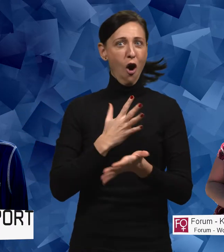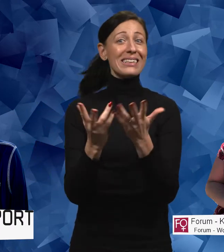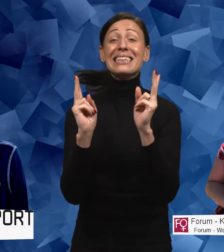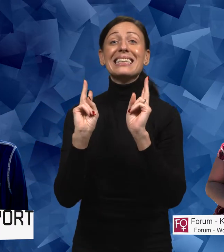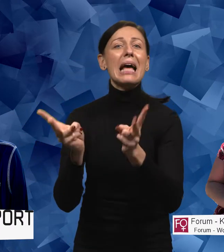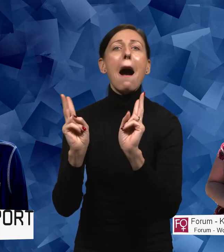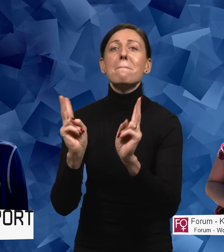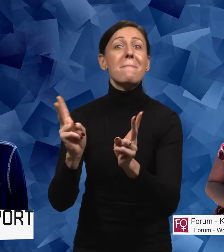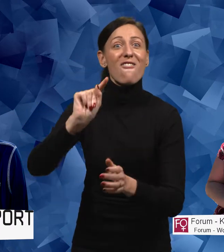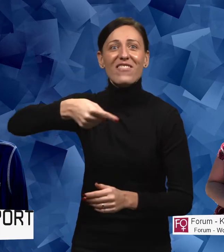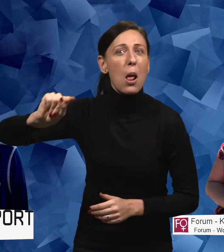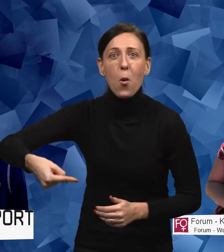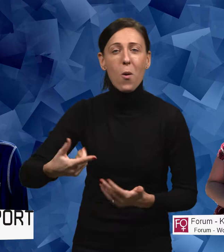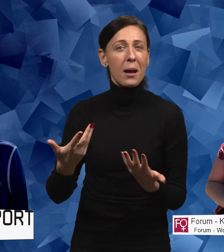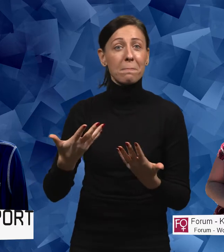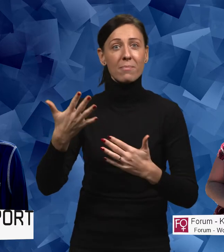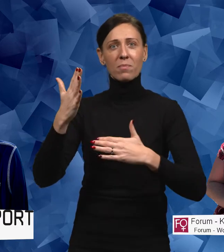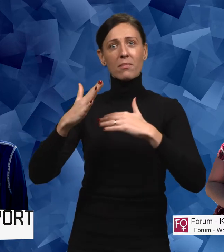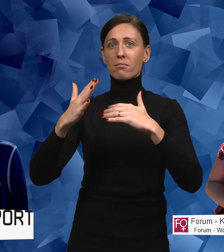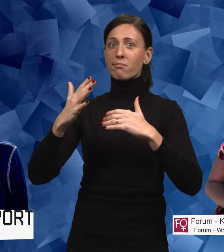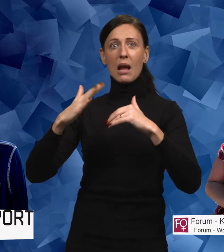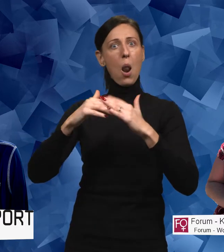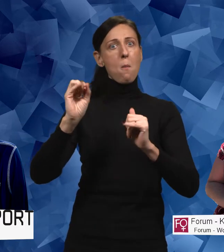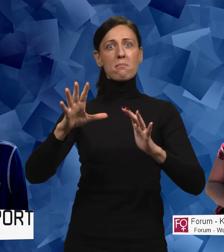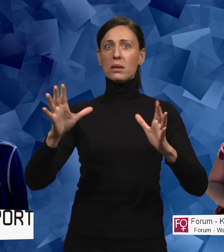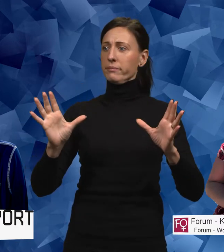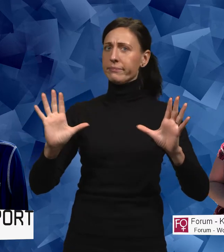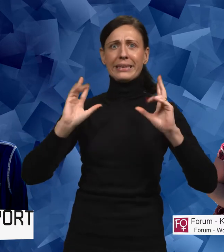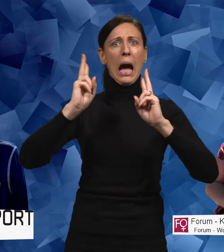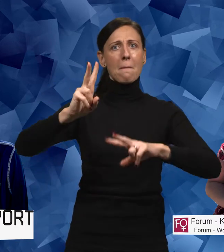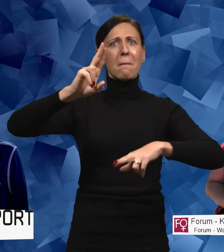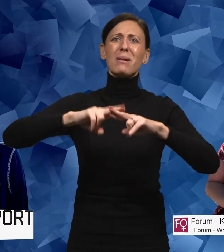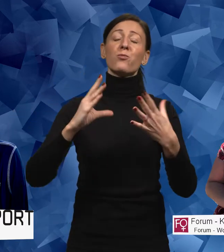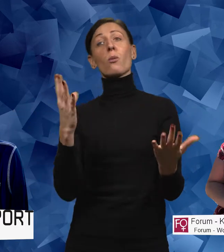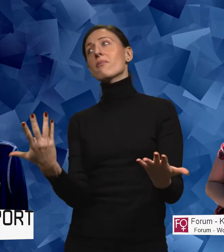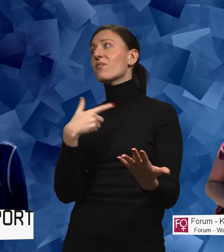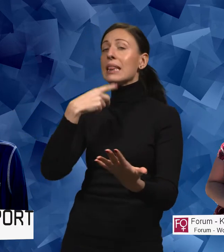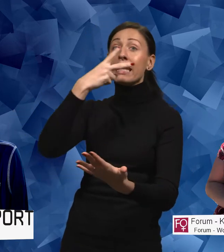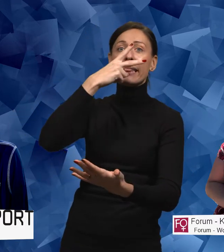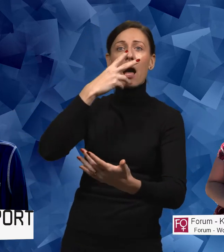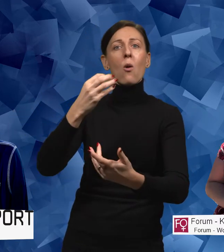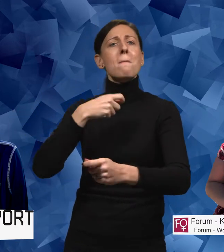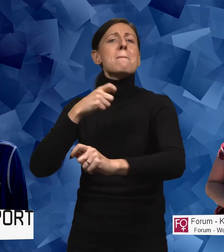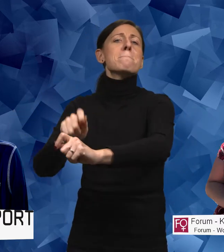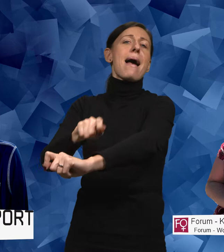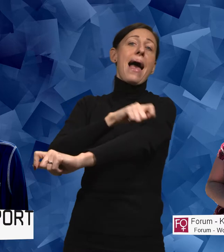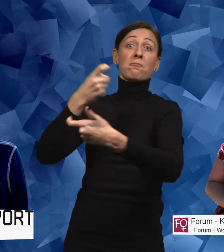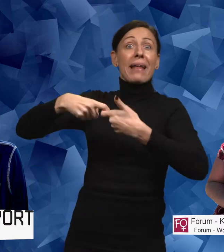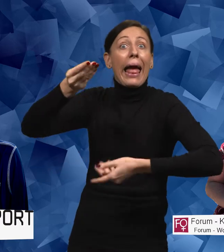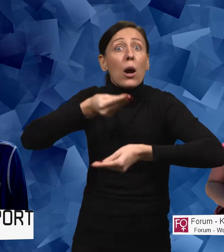samma villkor och hamnar på samma plats om vi tittar på när vi mäter ekonomi eller